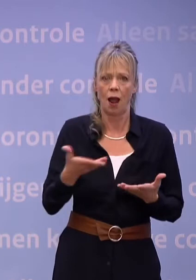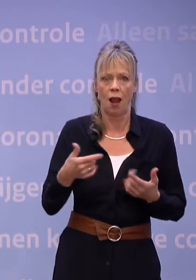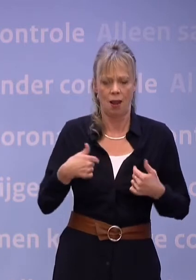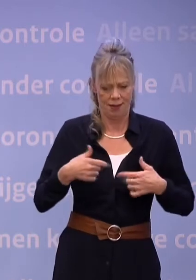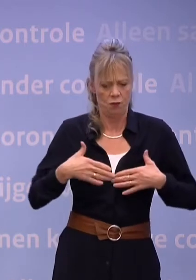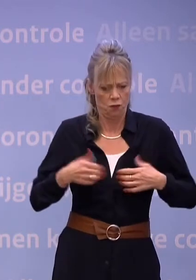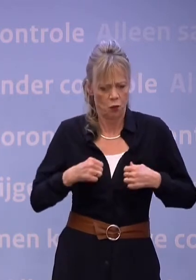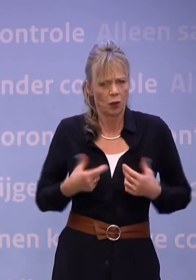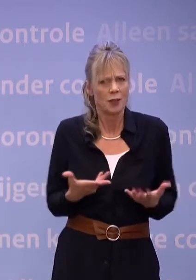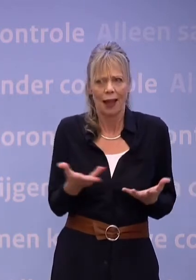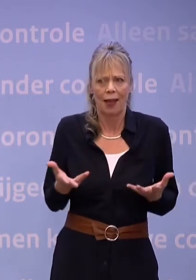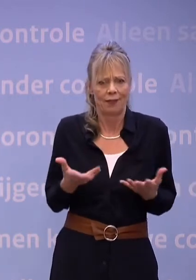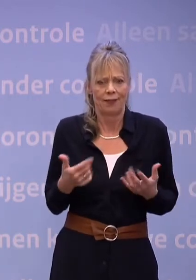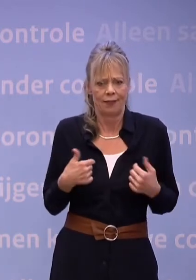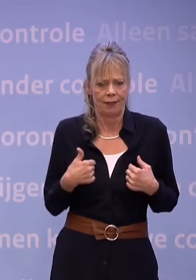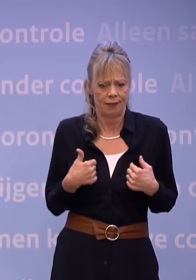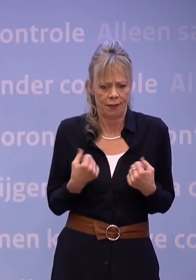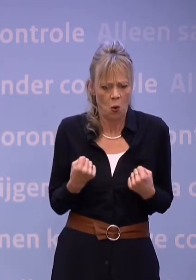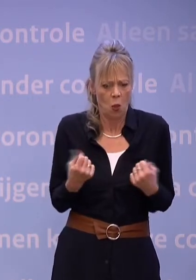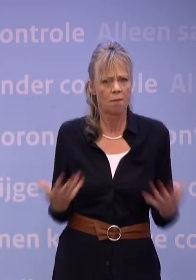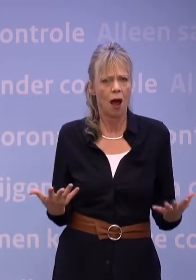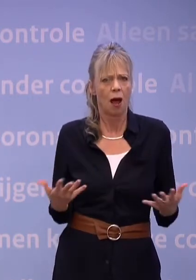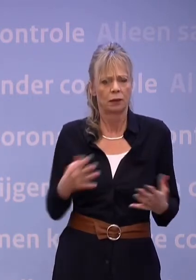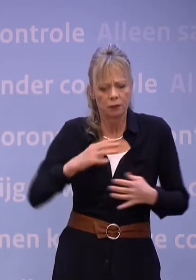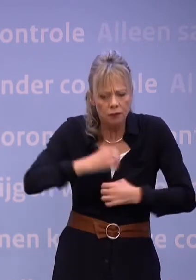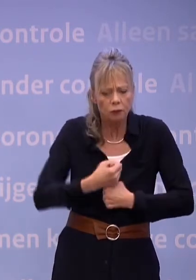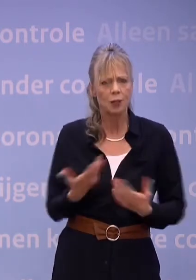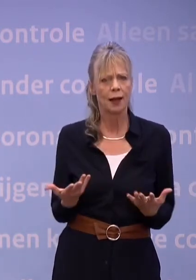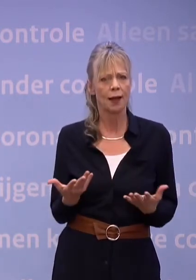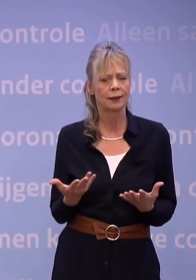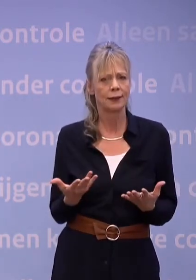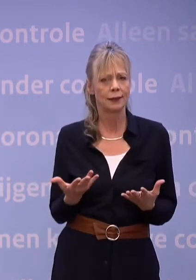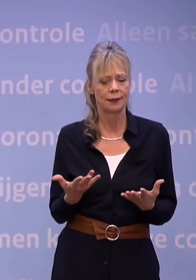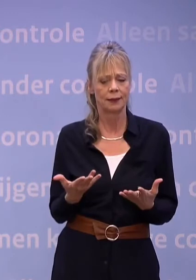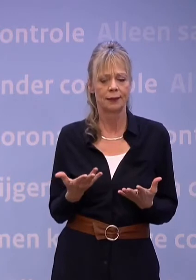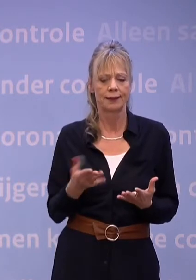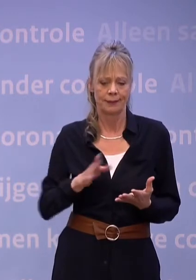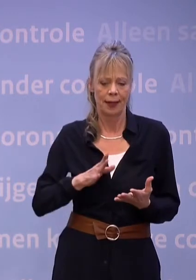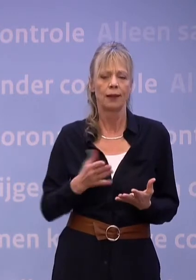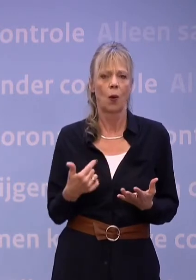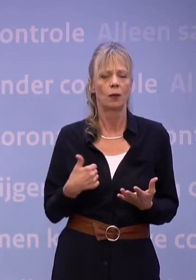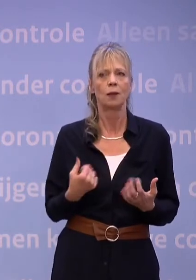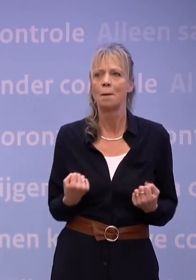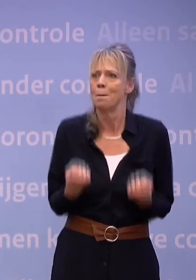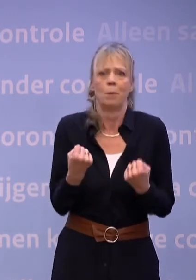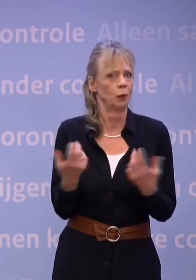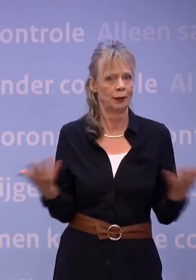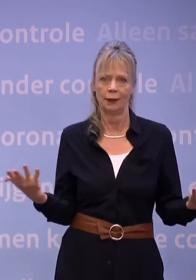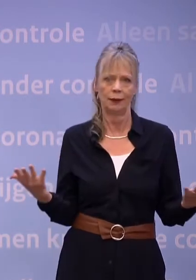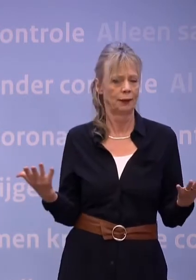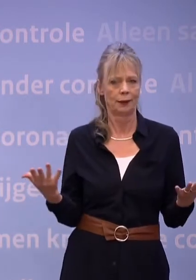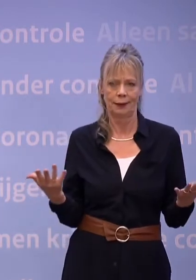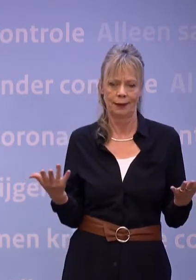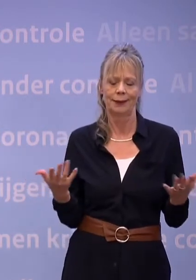Onmacht, frustratie en ook moedeloosheid. Het wordt